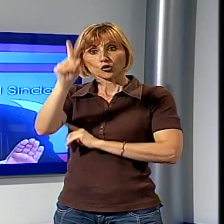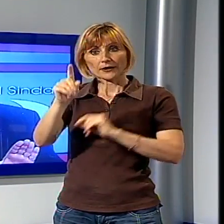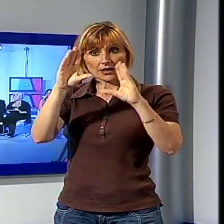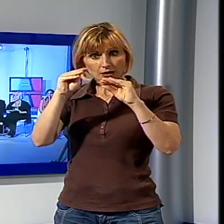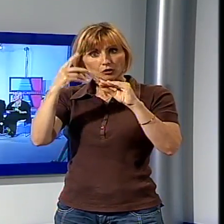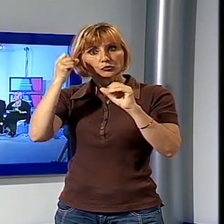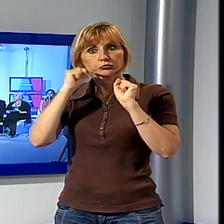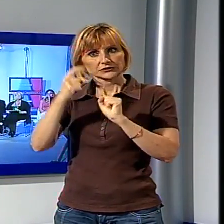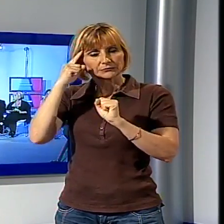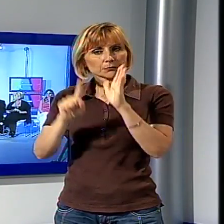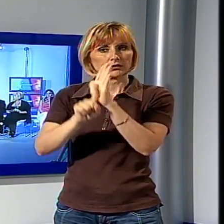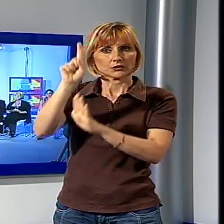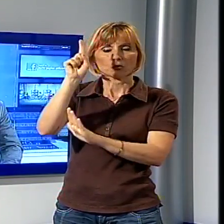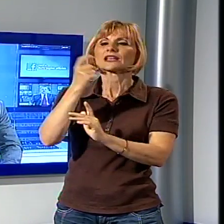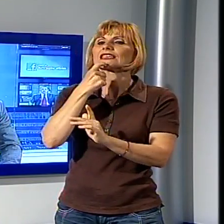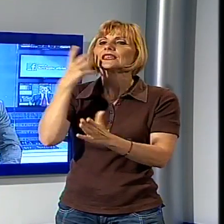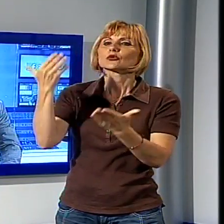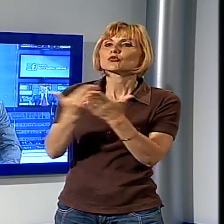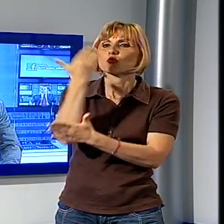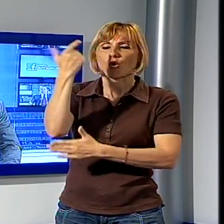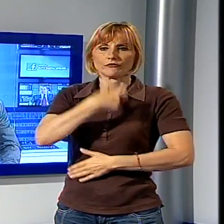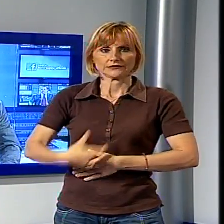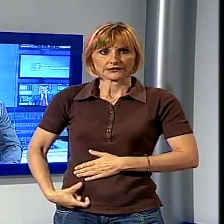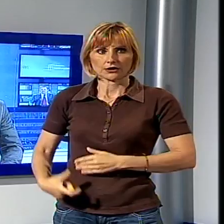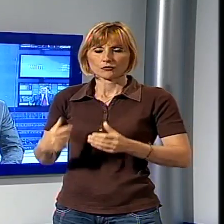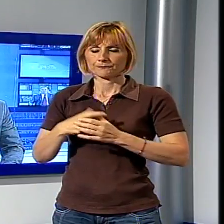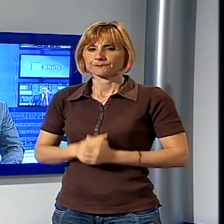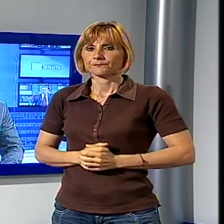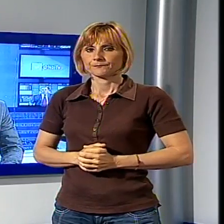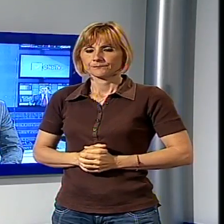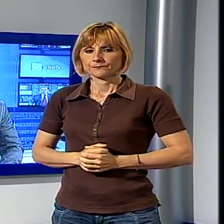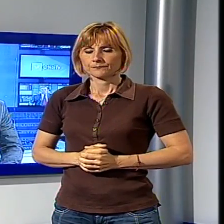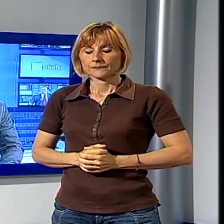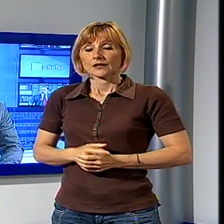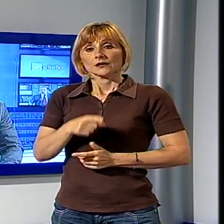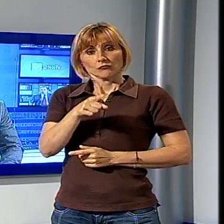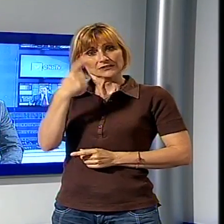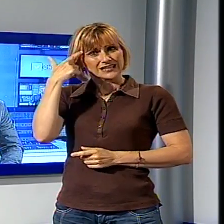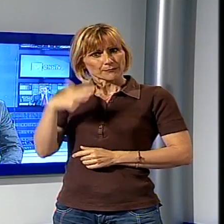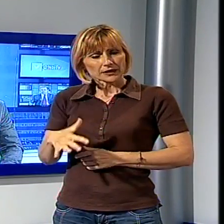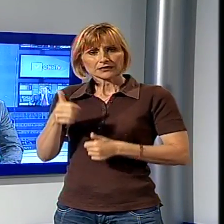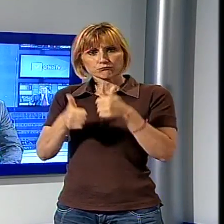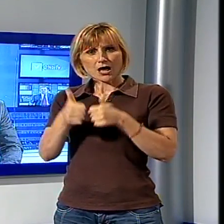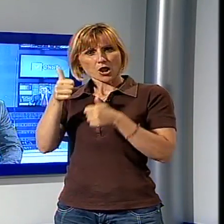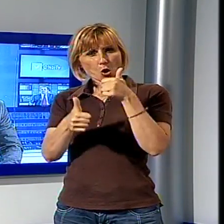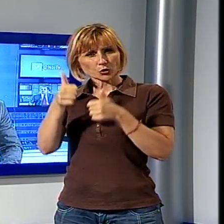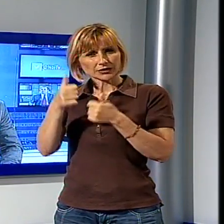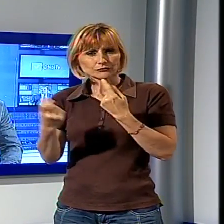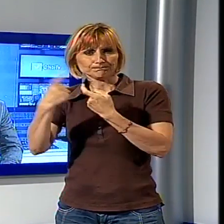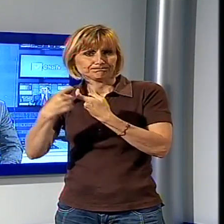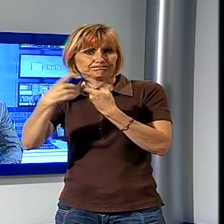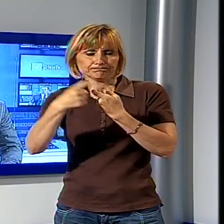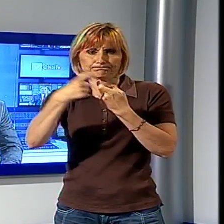nuovo sindaco di Viareggio Allora sapete già che in vista del ballottaggio non sono stati stretti